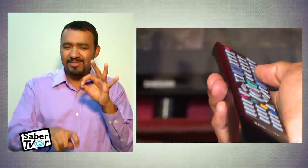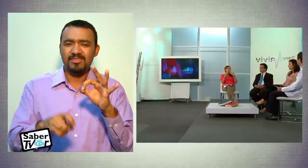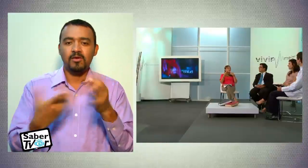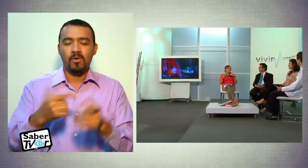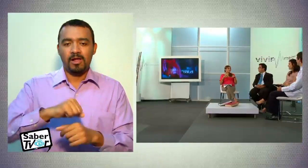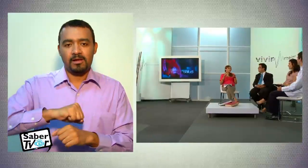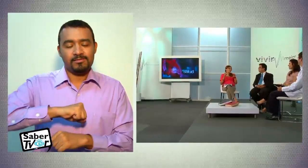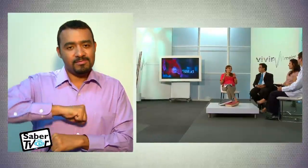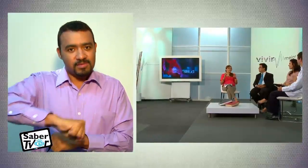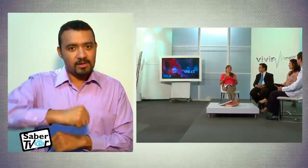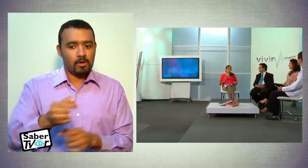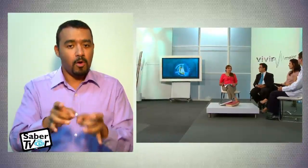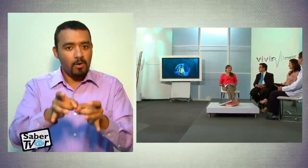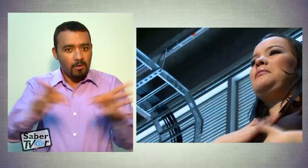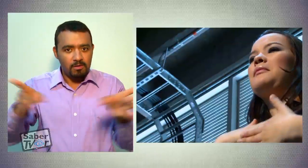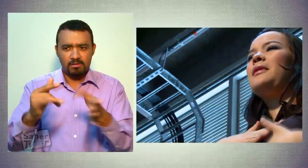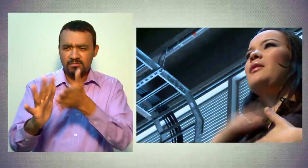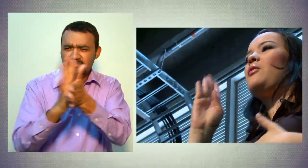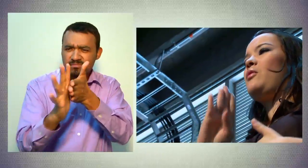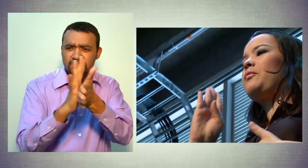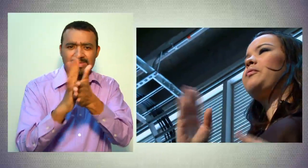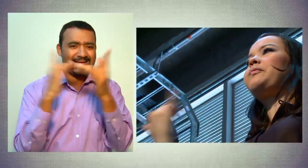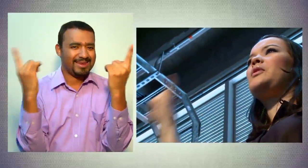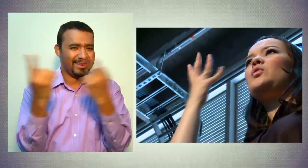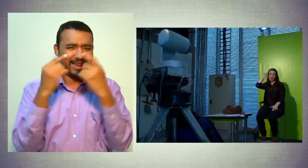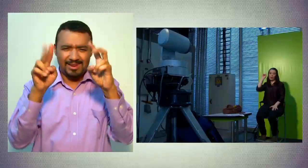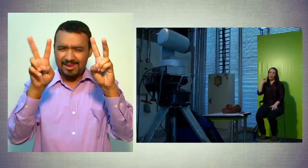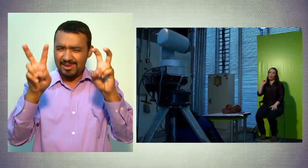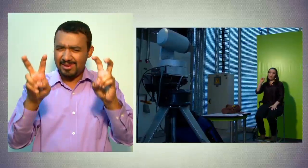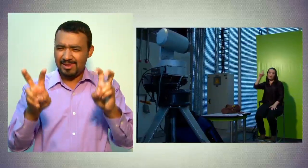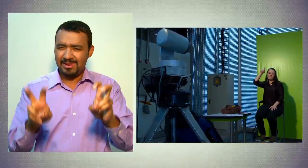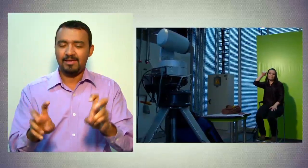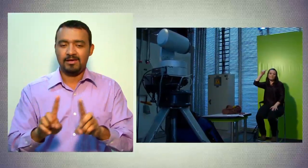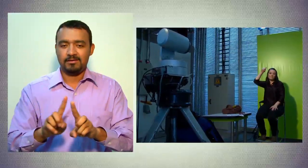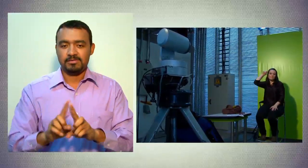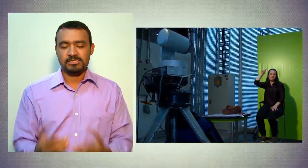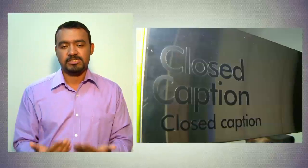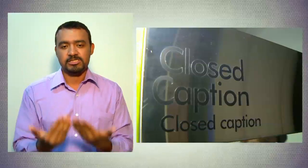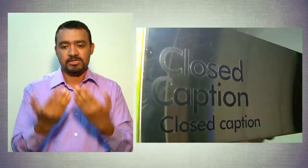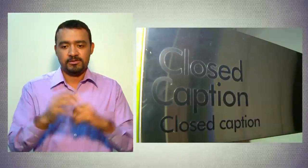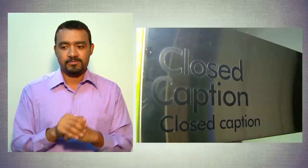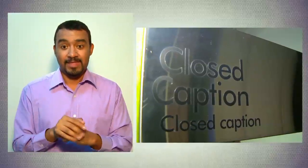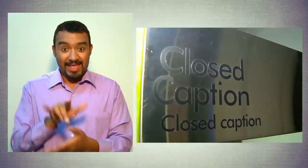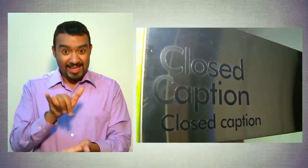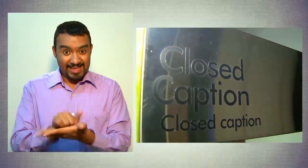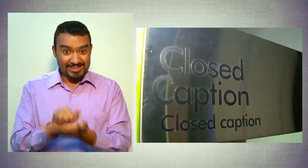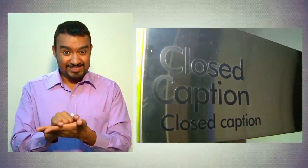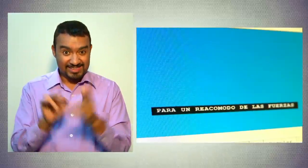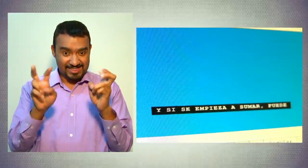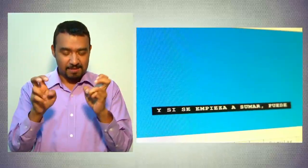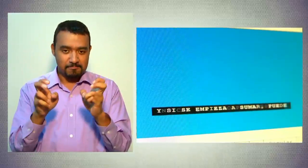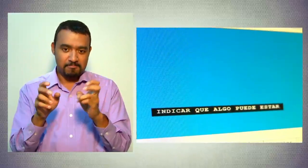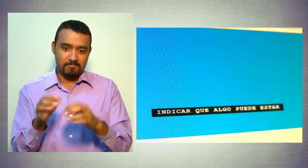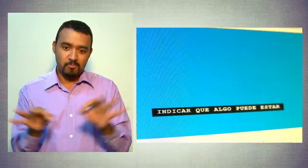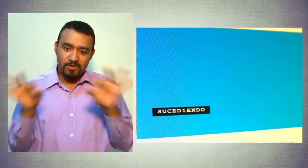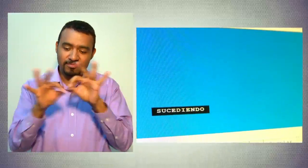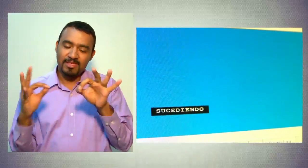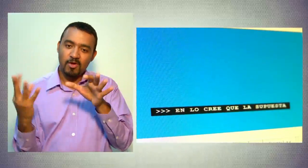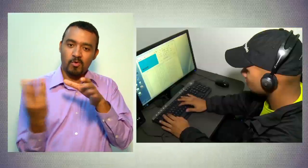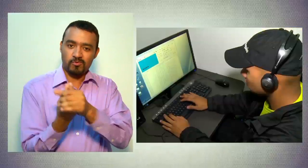oportunidad de disfrutar de todo tipo de contenidos audiovisuales. Por eso, en esta emisión de Saberte Ver, quisimos ser incluyentes,